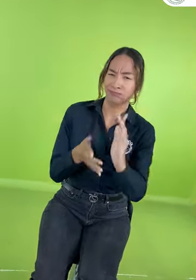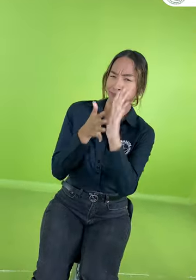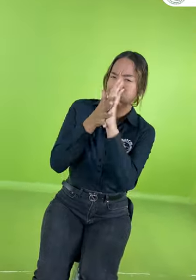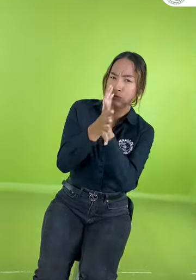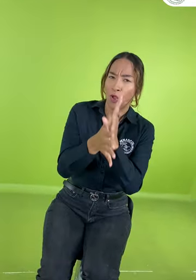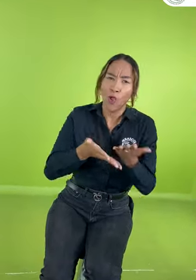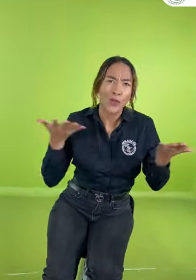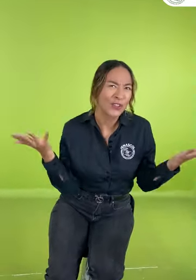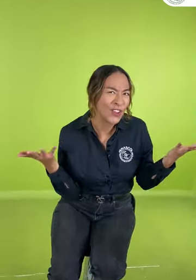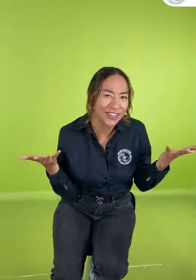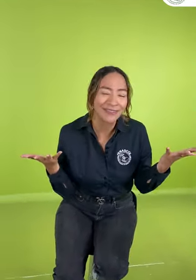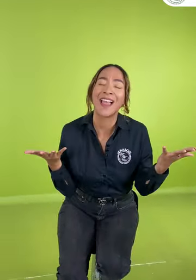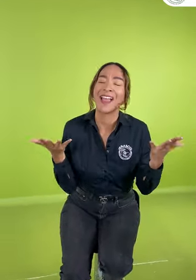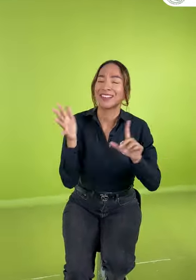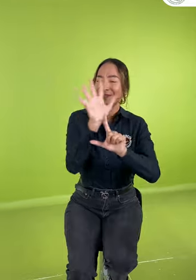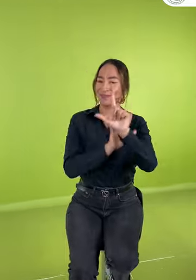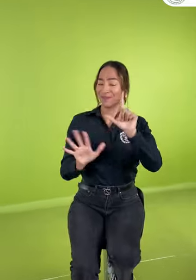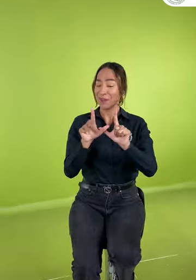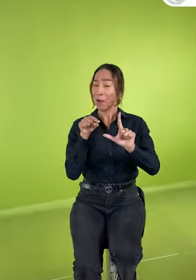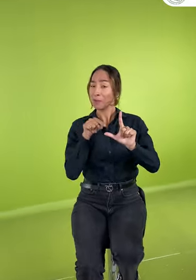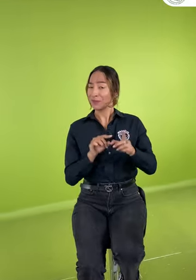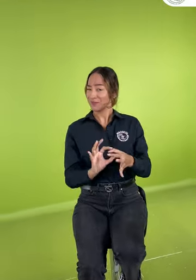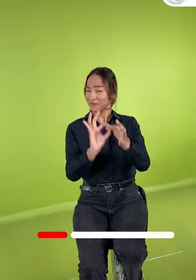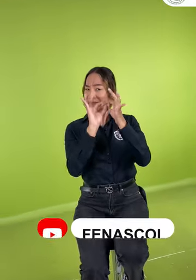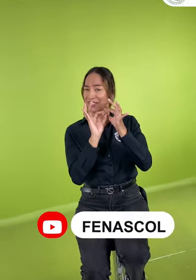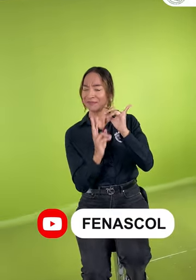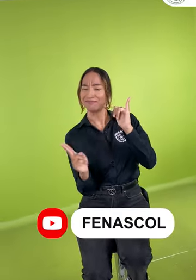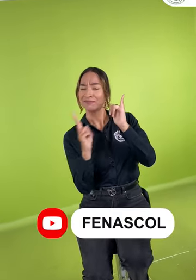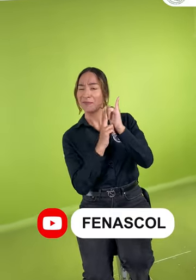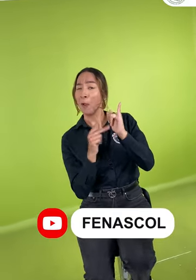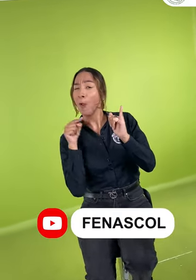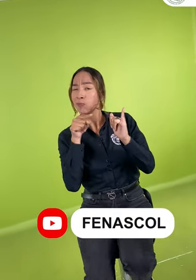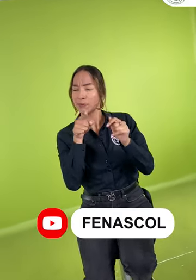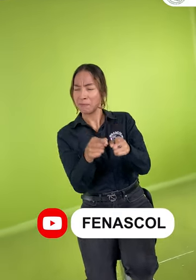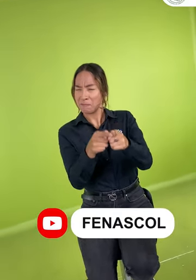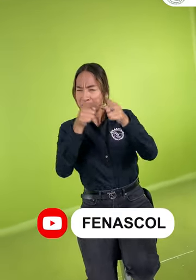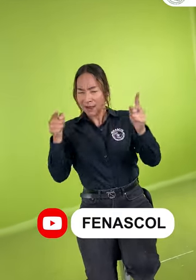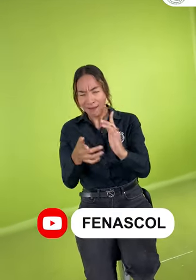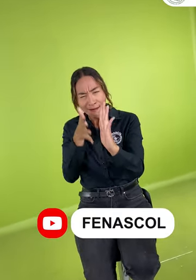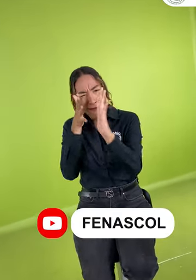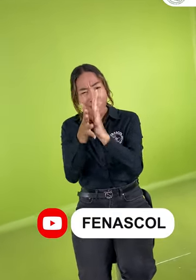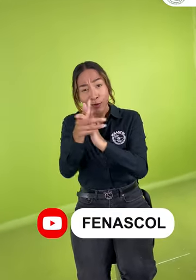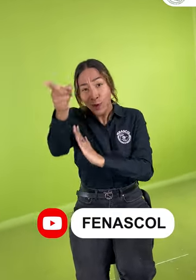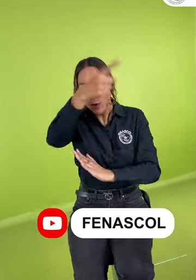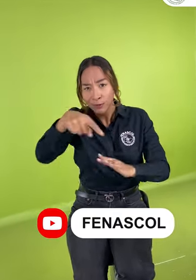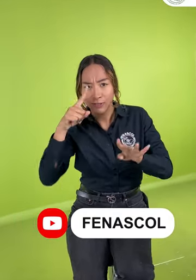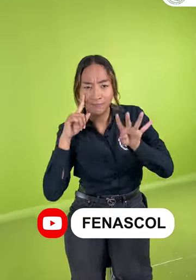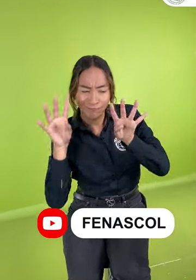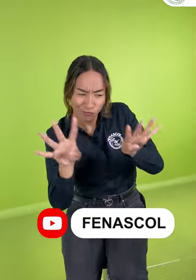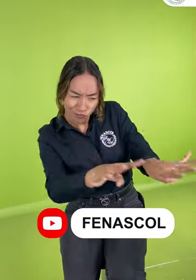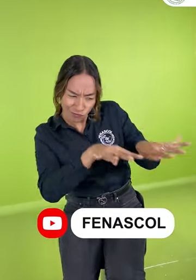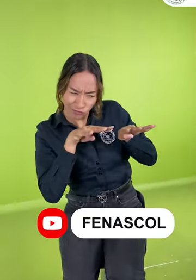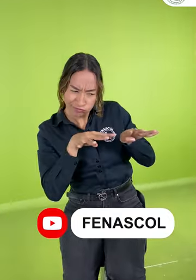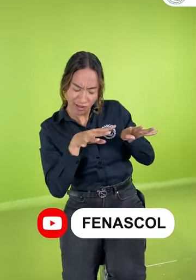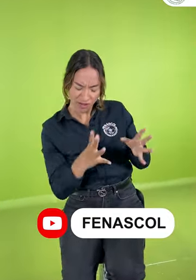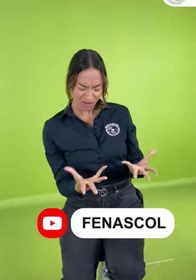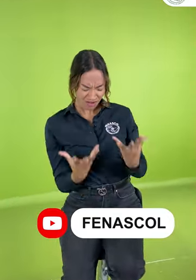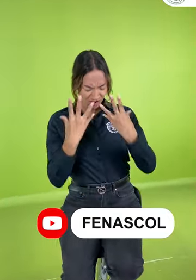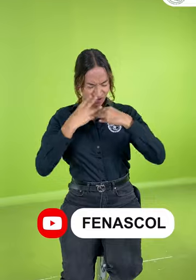ingresar a la YouTube de Fenascol, donde encontrarás más información relacionada. Esto es una herramienta para que ustedes puedan tomar postura,